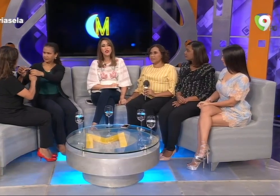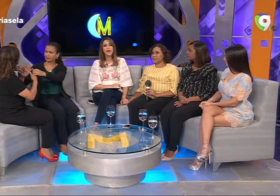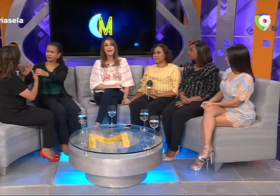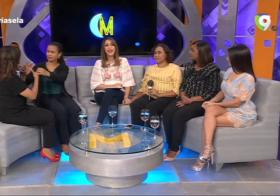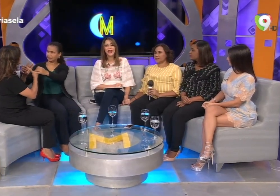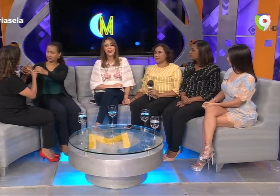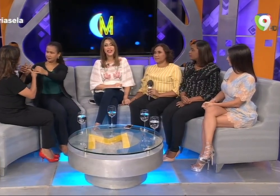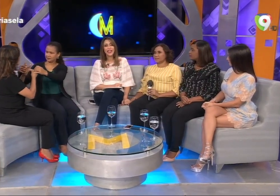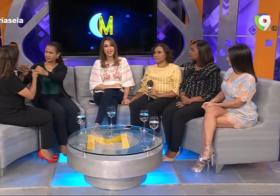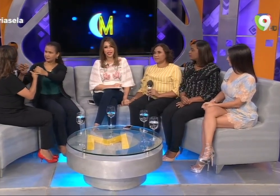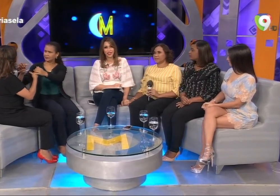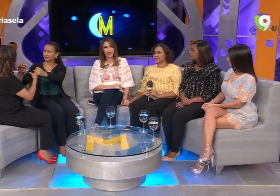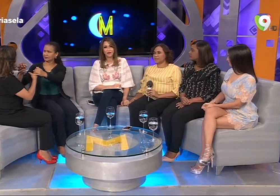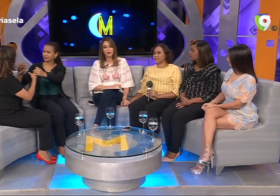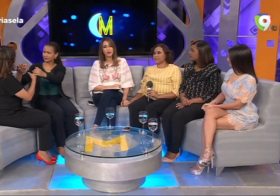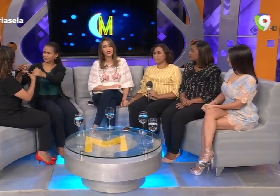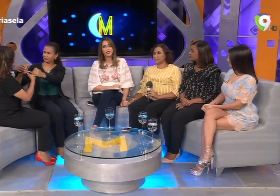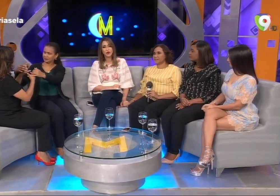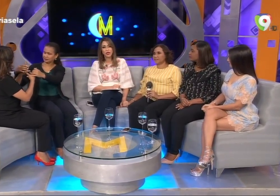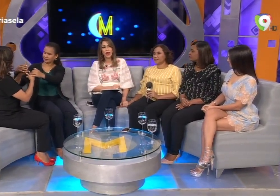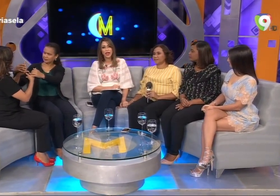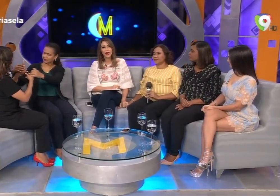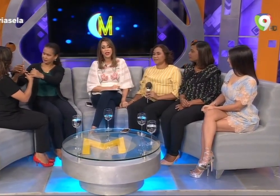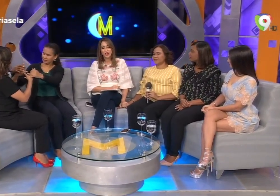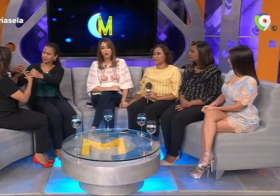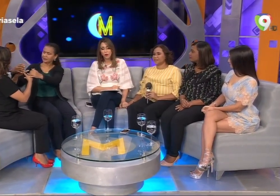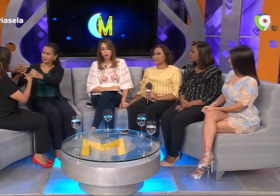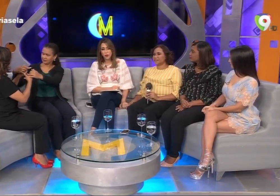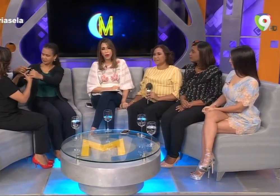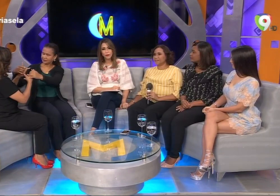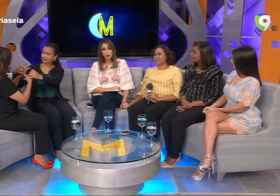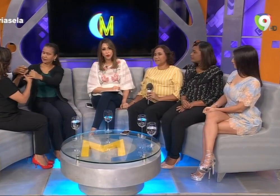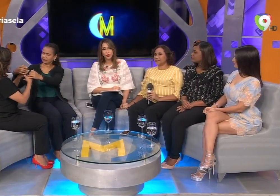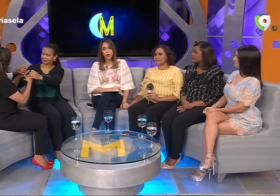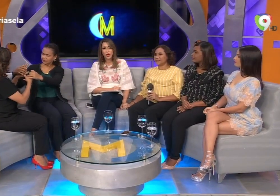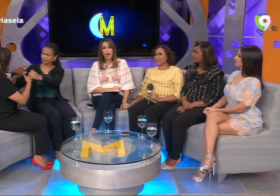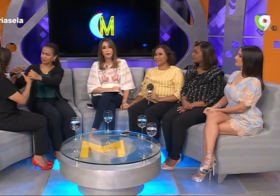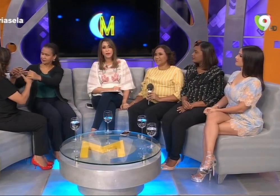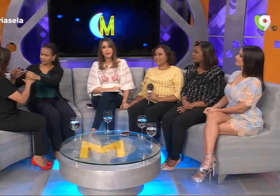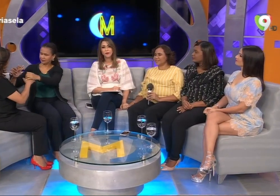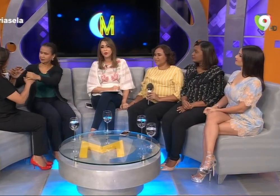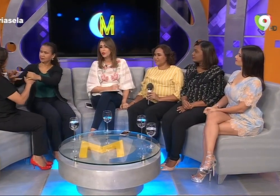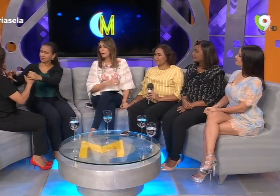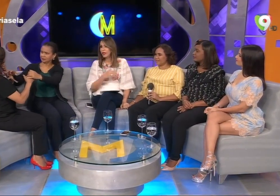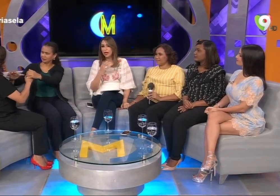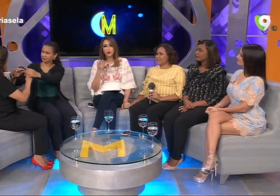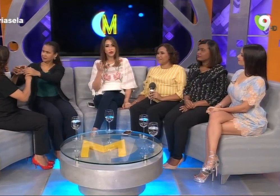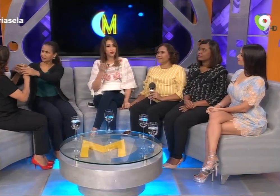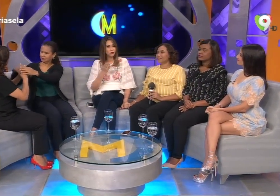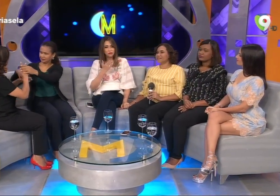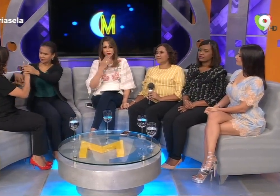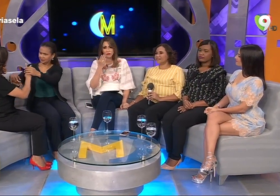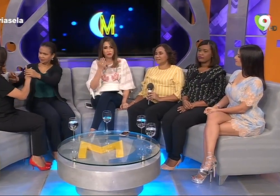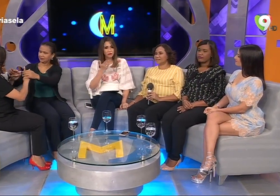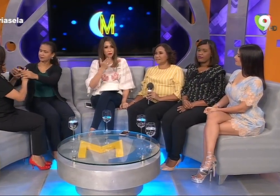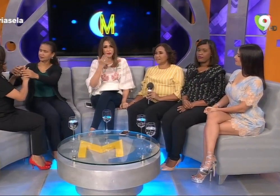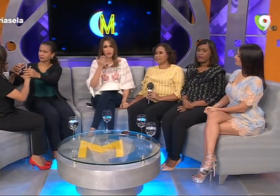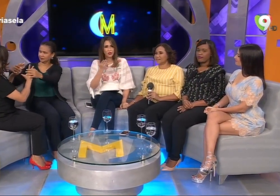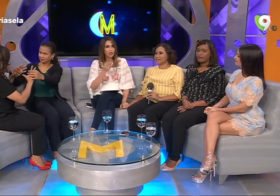historia de Helen Keller, la famosa historia que conmovió al mundo a principios, mediados, en los